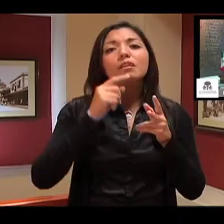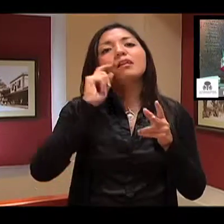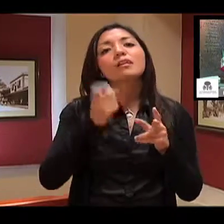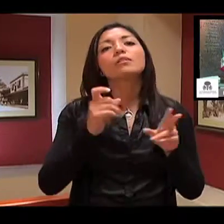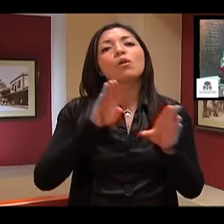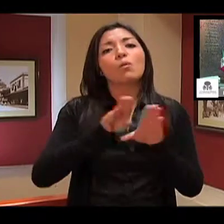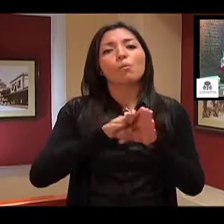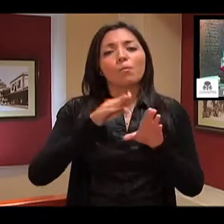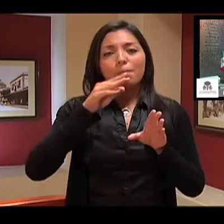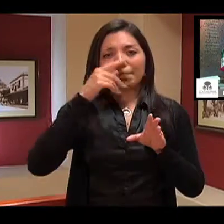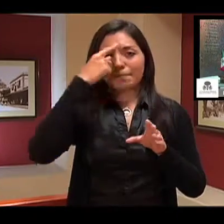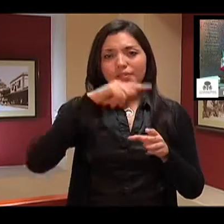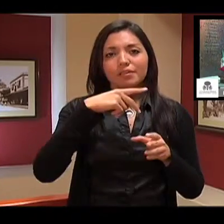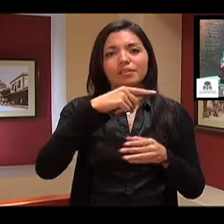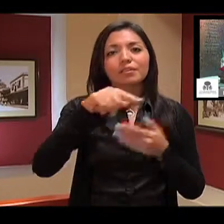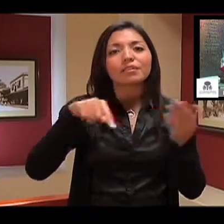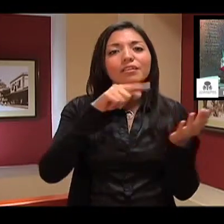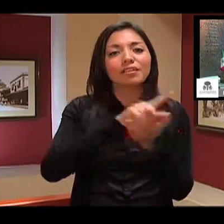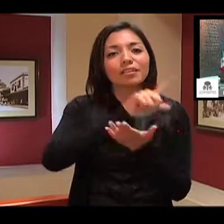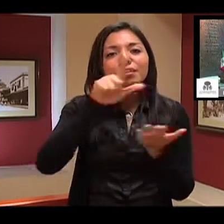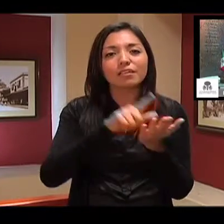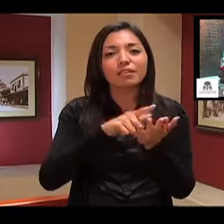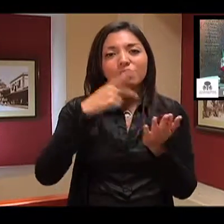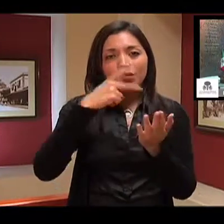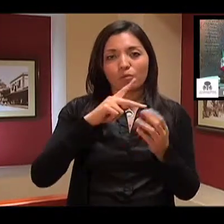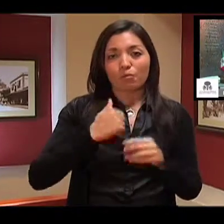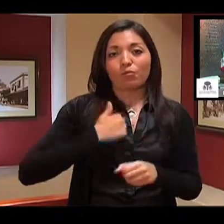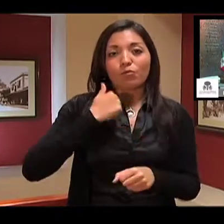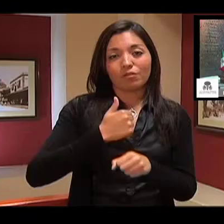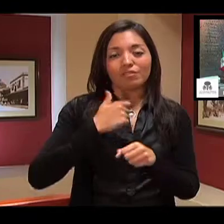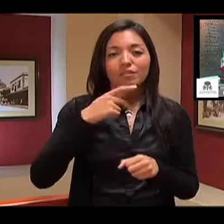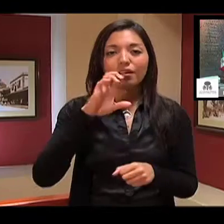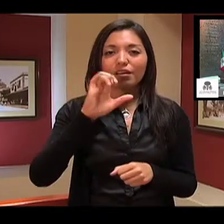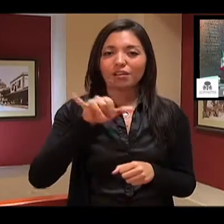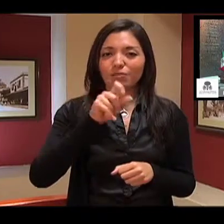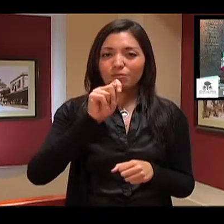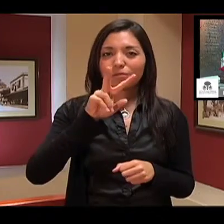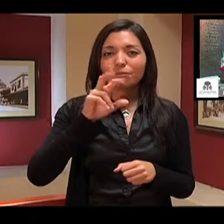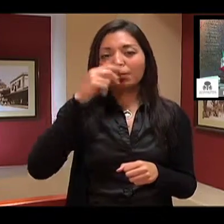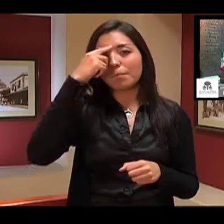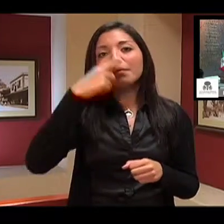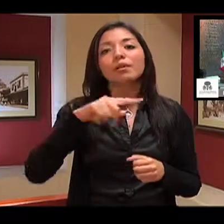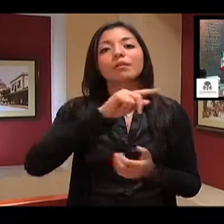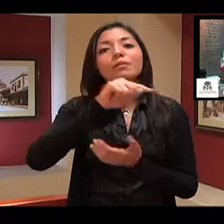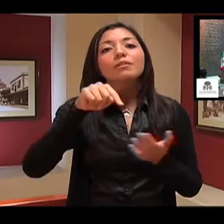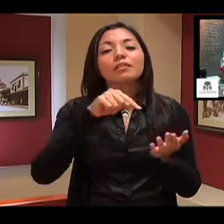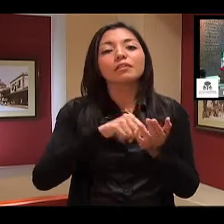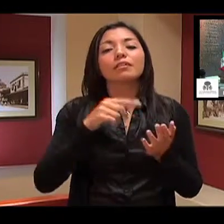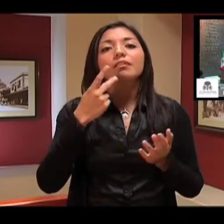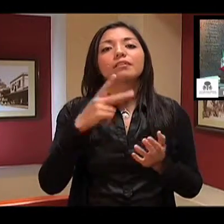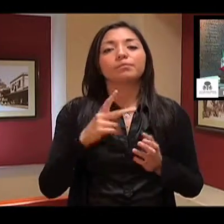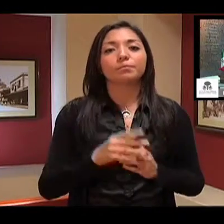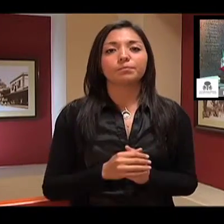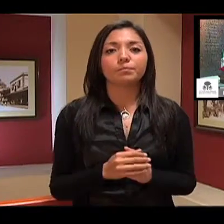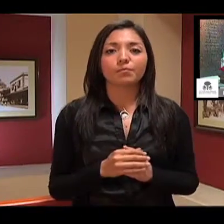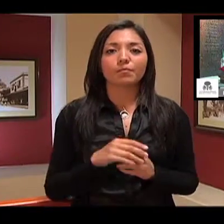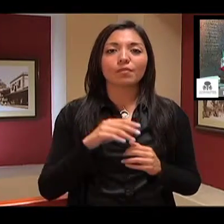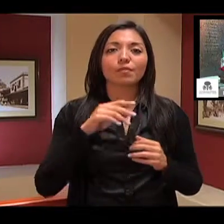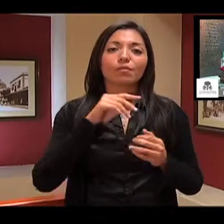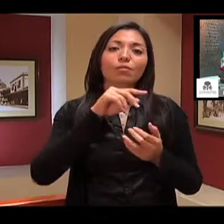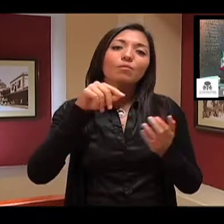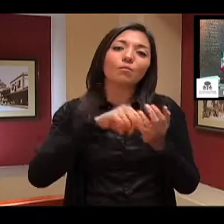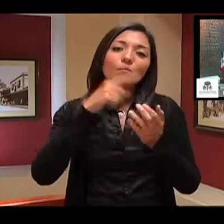reformará la ley orgánica del poder ejecutivo para el diseño de estructuras en